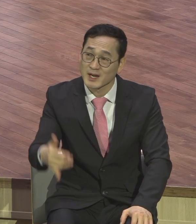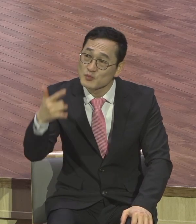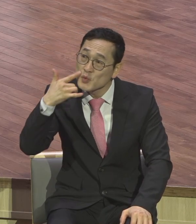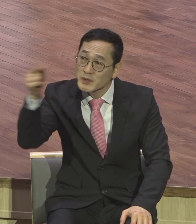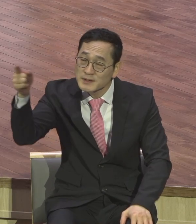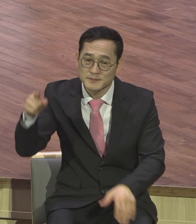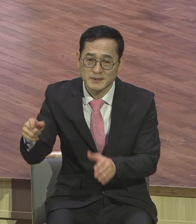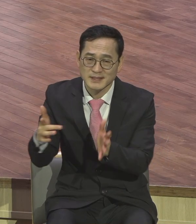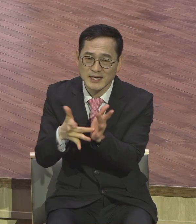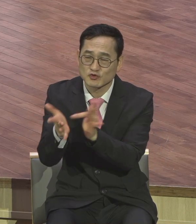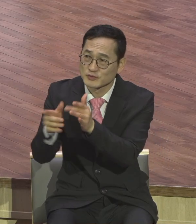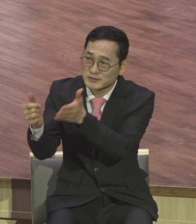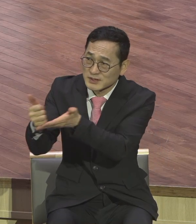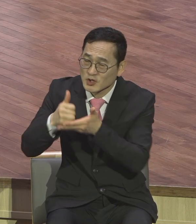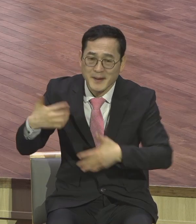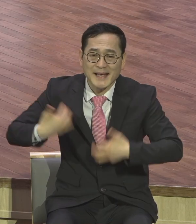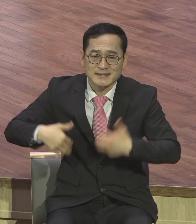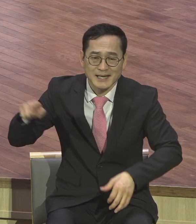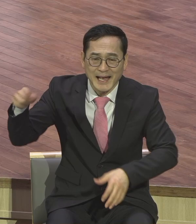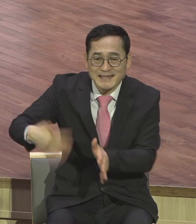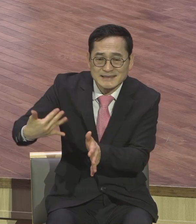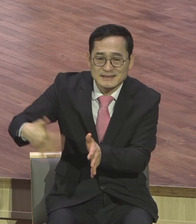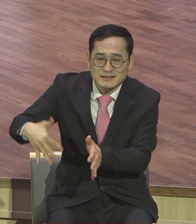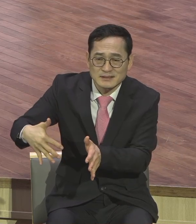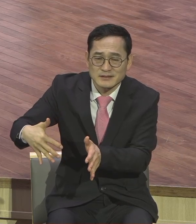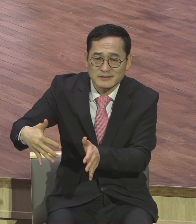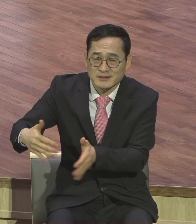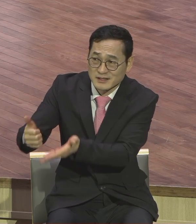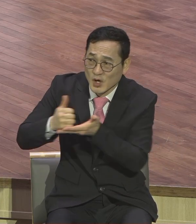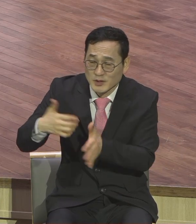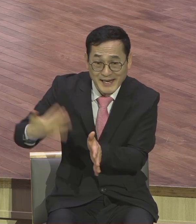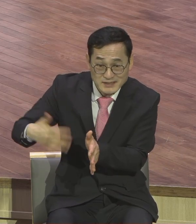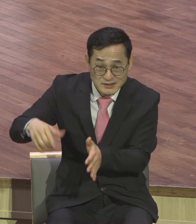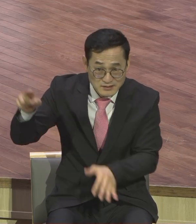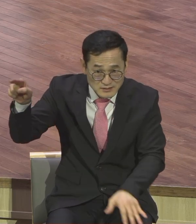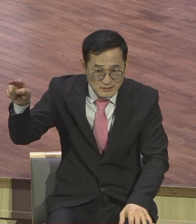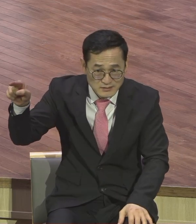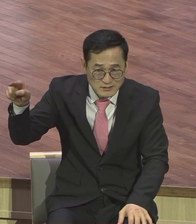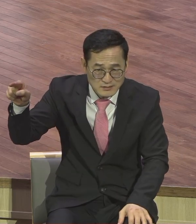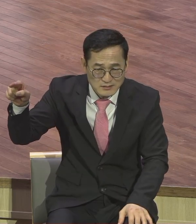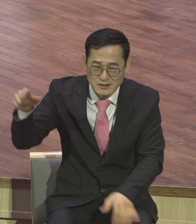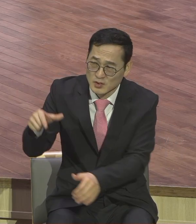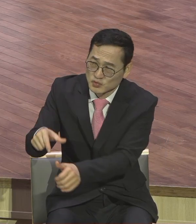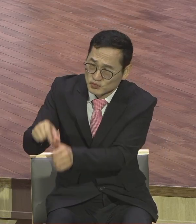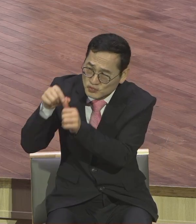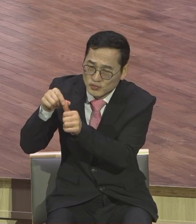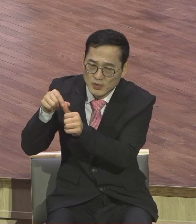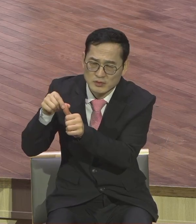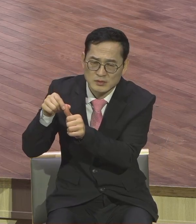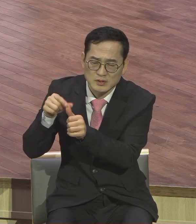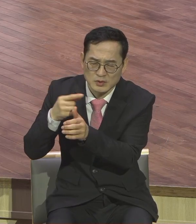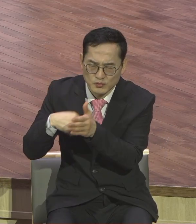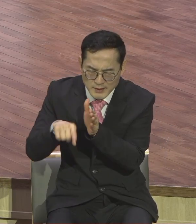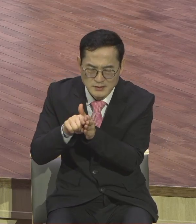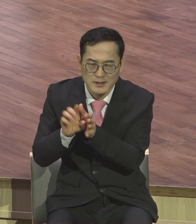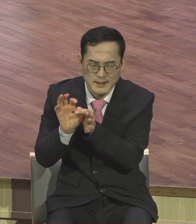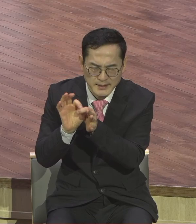계시다고 하면 지체하지 말고 구원의 자리로 나올 수 있도록 인도해야 됩니다